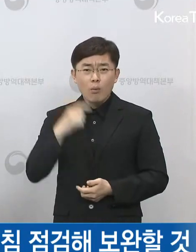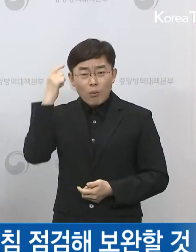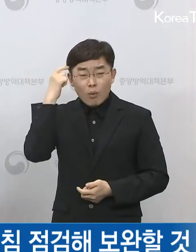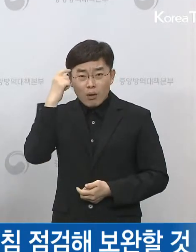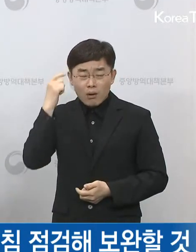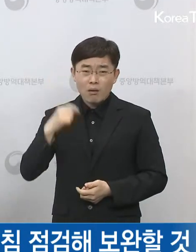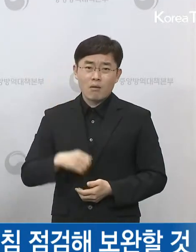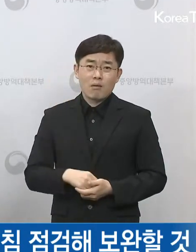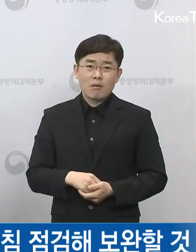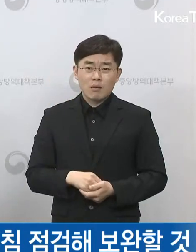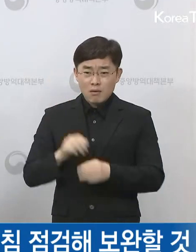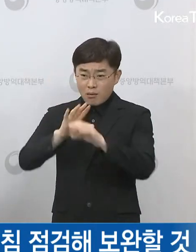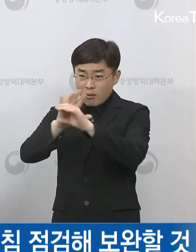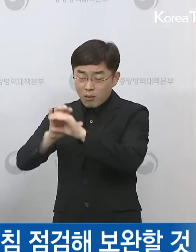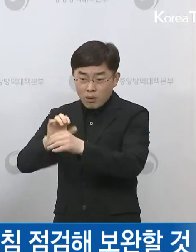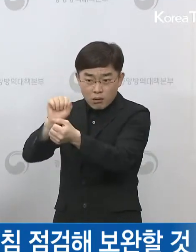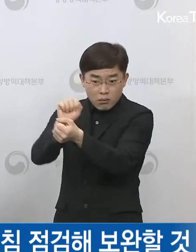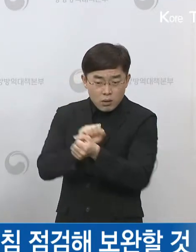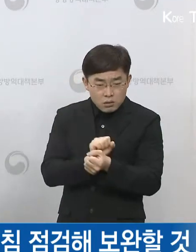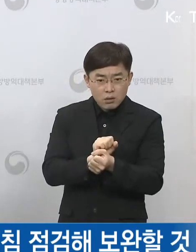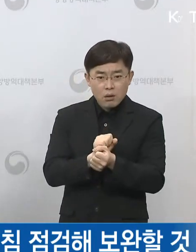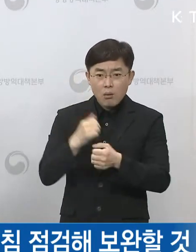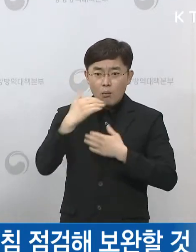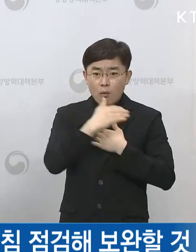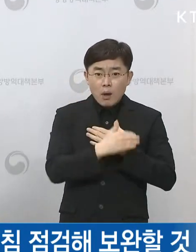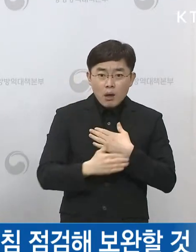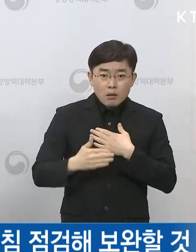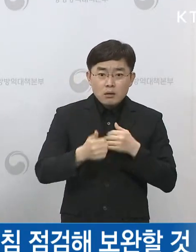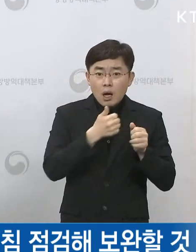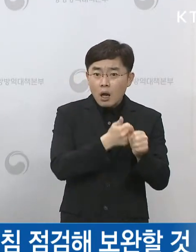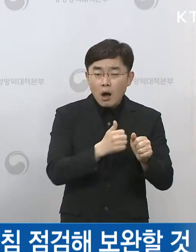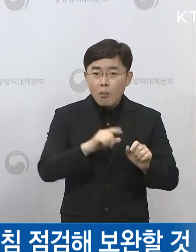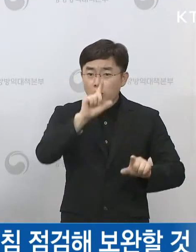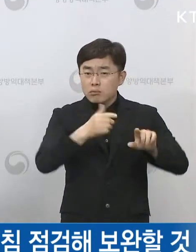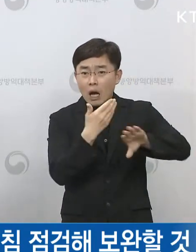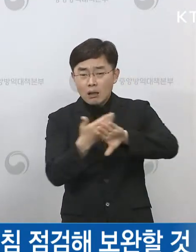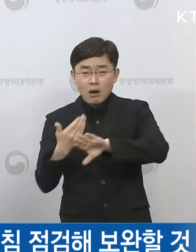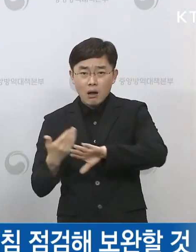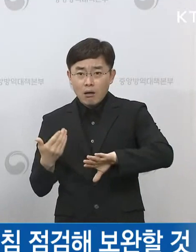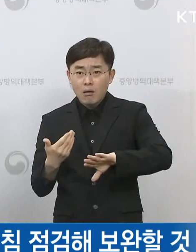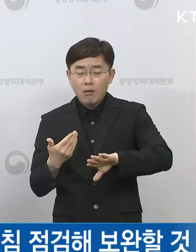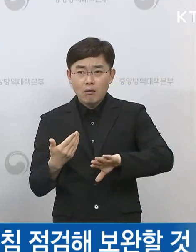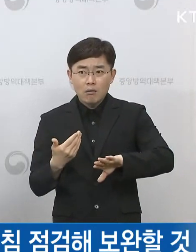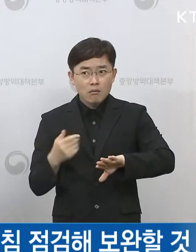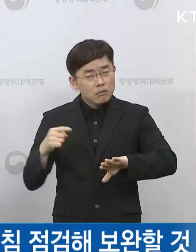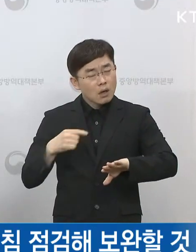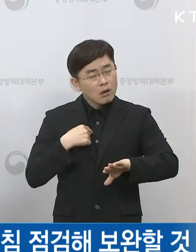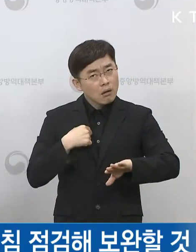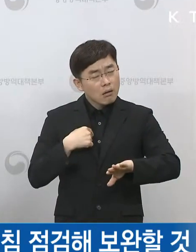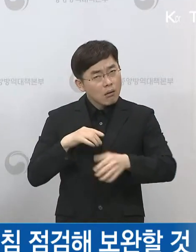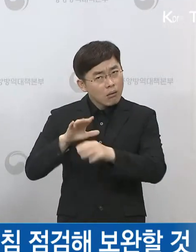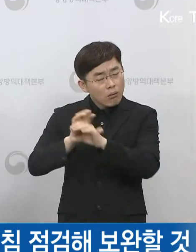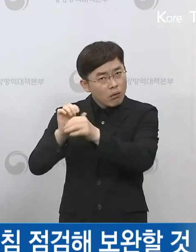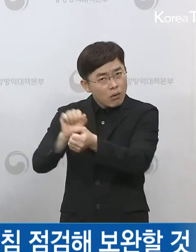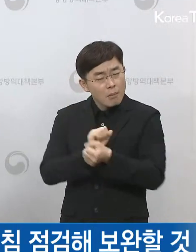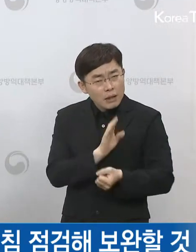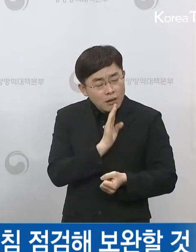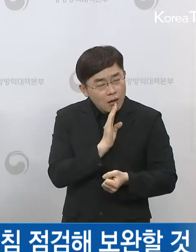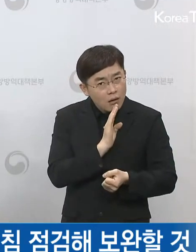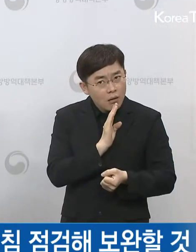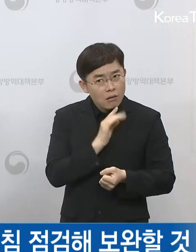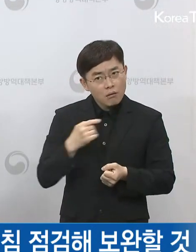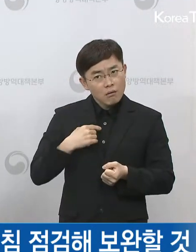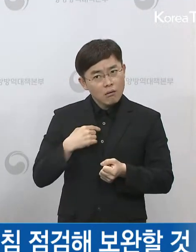비특이적이고 가볍기 때문에 이거를 코로나로 의심해야 되는 증상인가 내가 이걸 직장을 안 나가야 되는